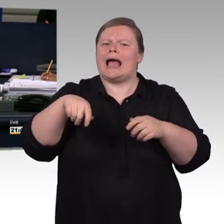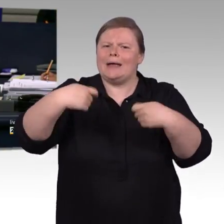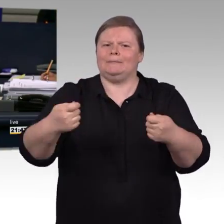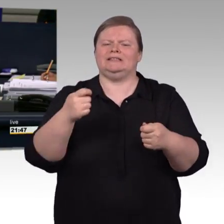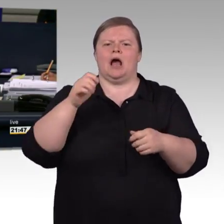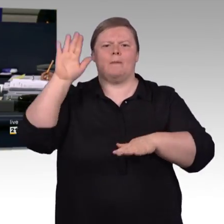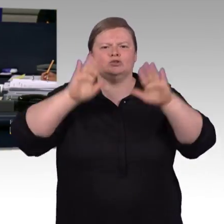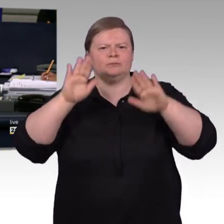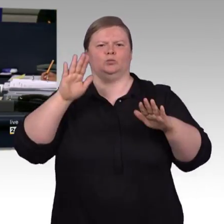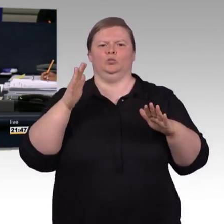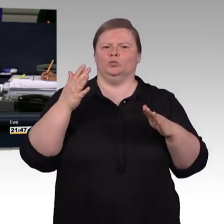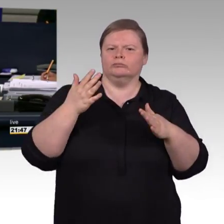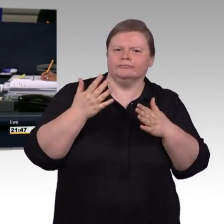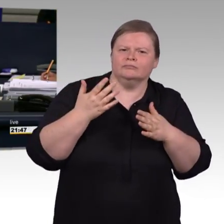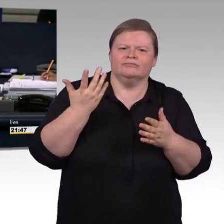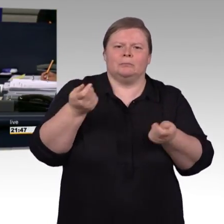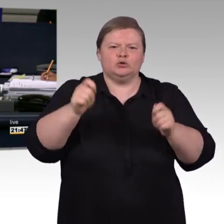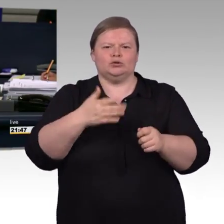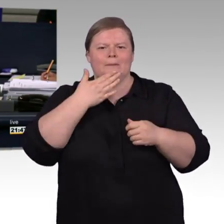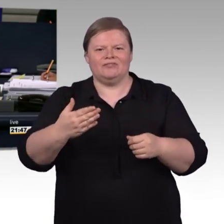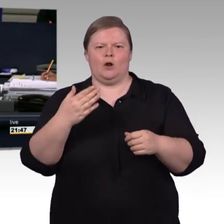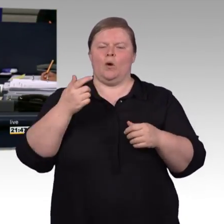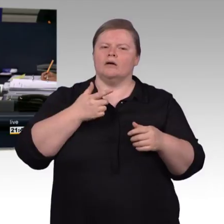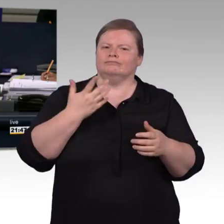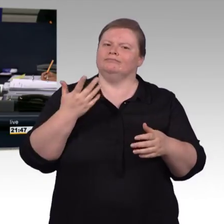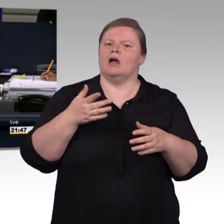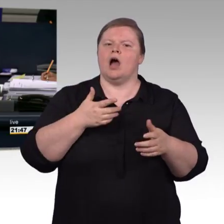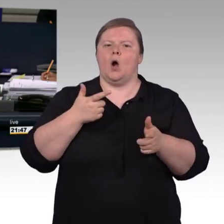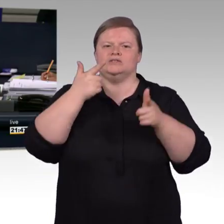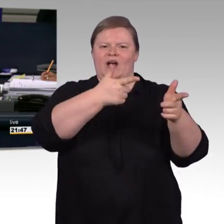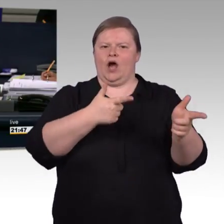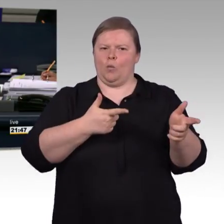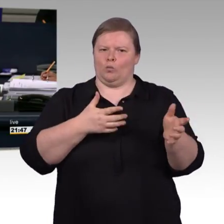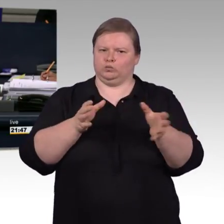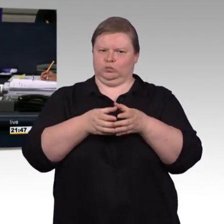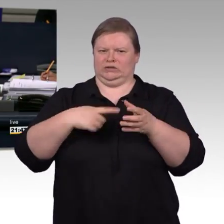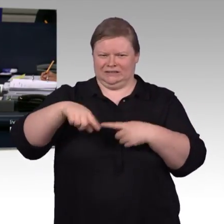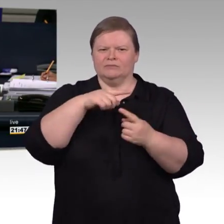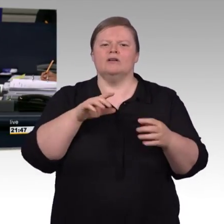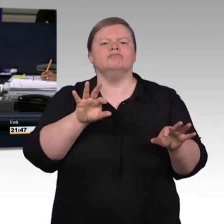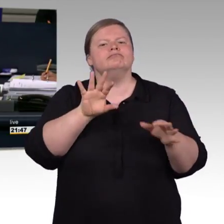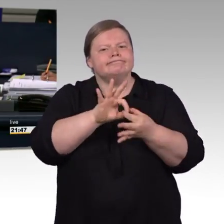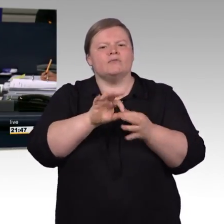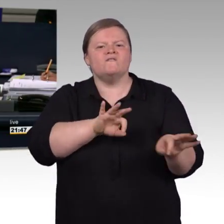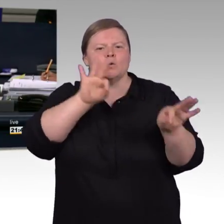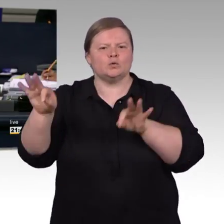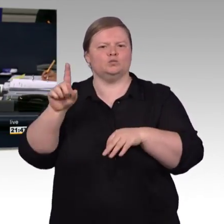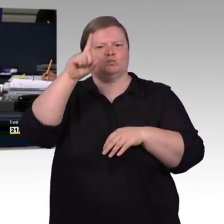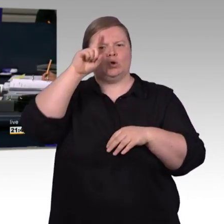1244 des Sicherheitsrats der Vereinten Nationen vom 10. Juni 99 übermitteln. Abgegebene Stimmen